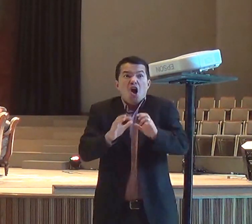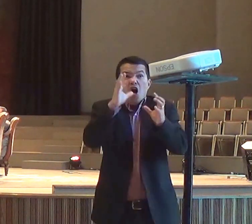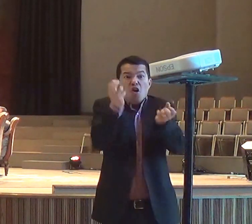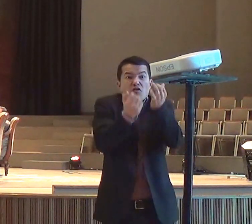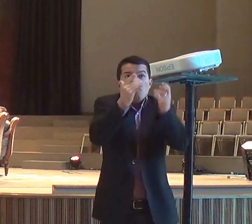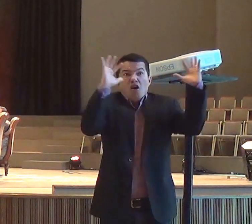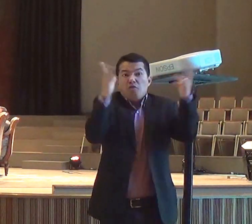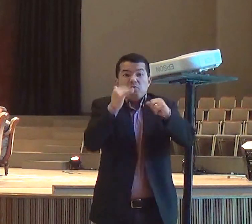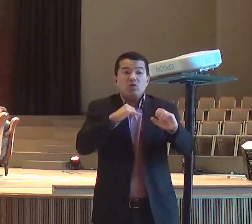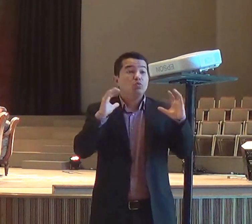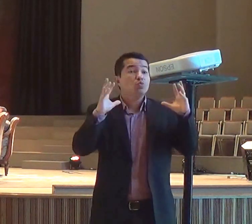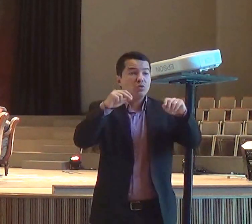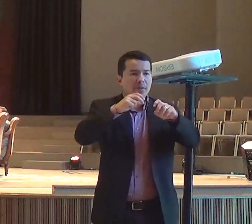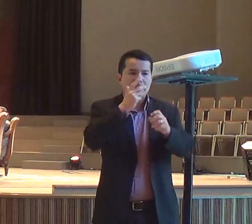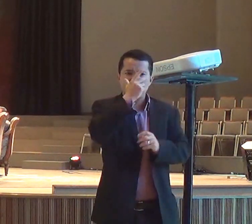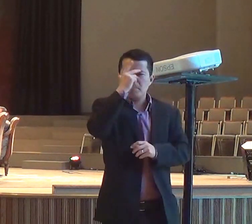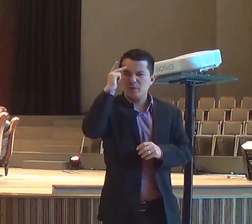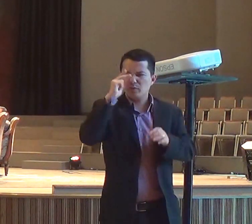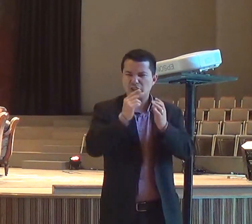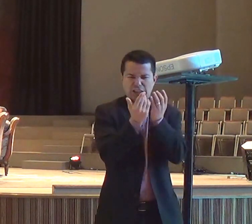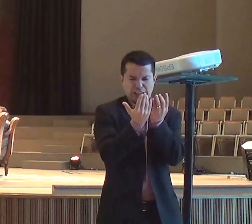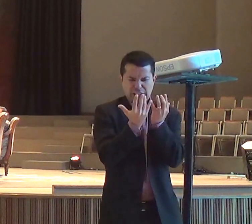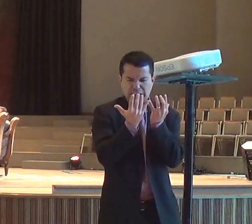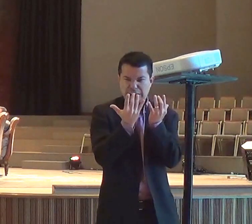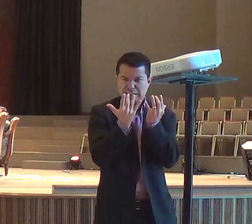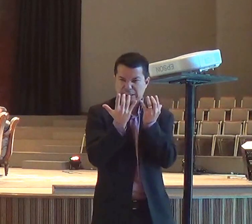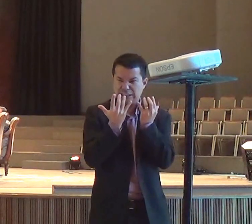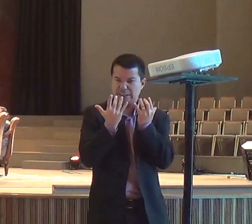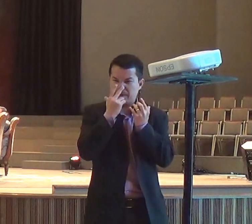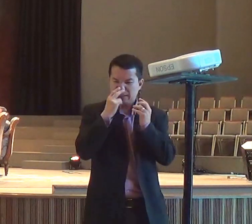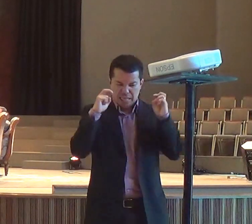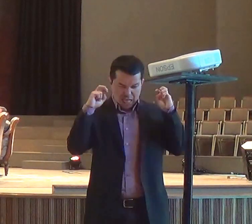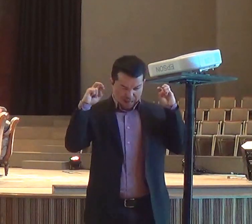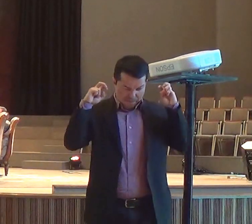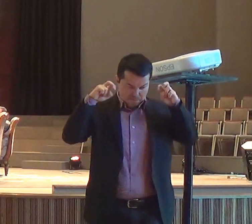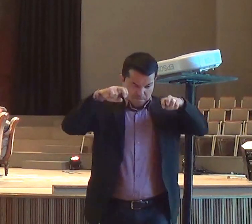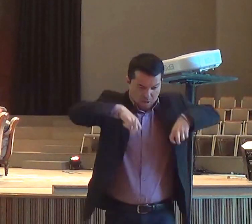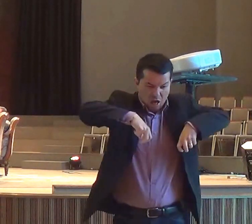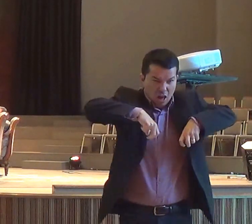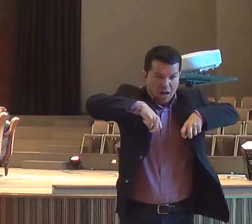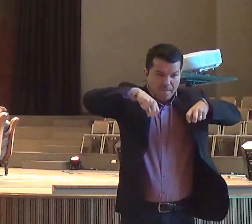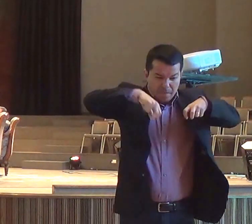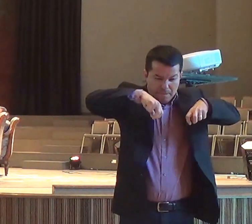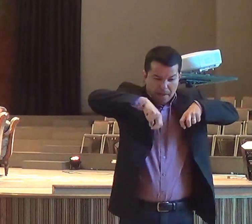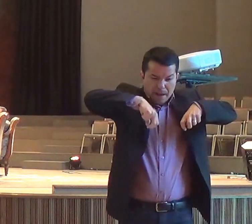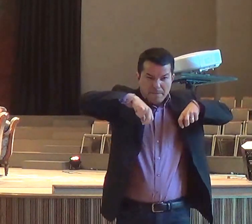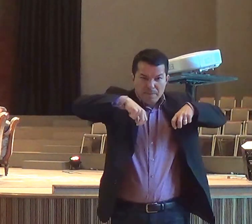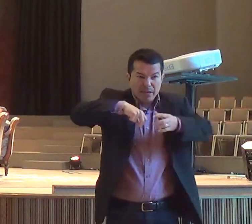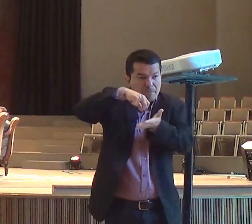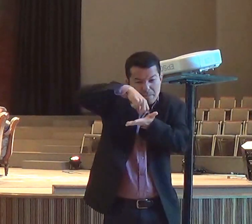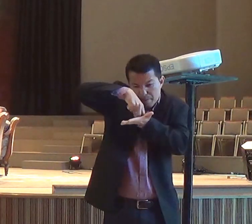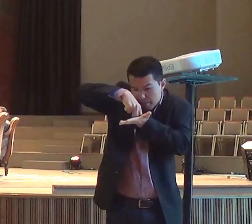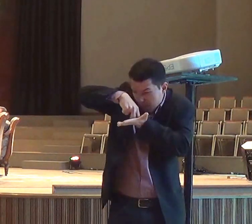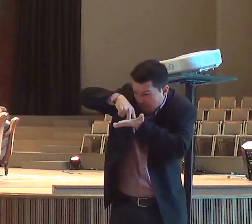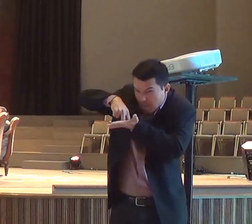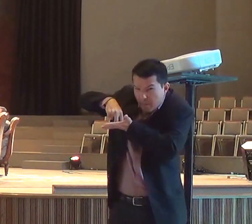Jeová, é Deus, ele disse assim, então, prendam os profetas de Baal, não deixem nenhum escapar,